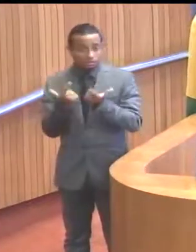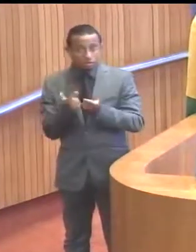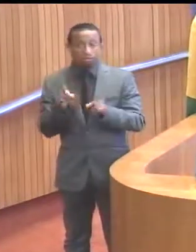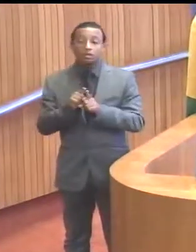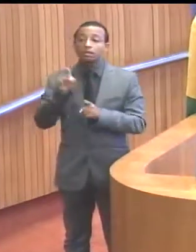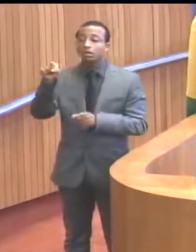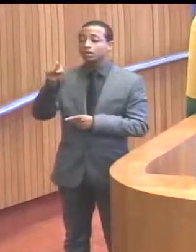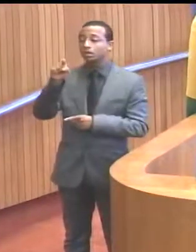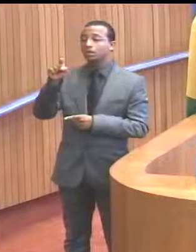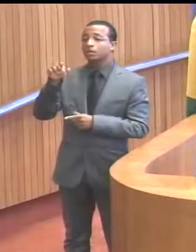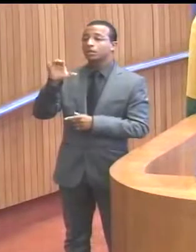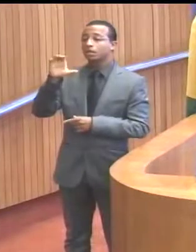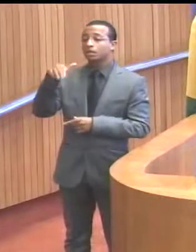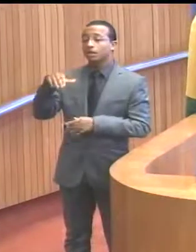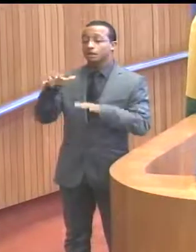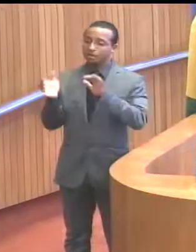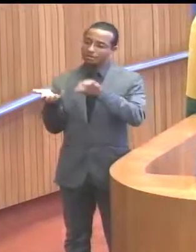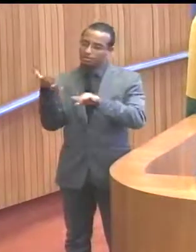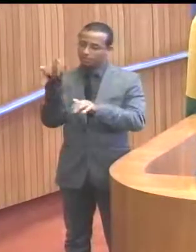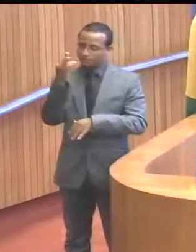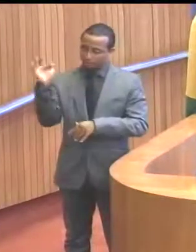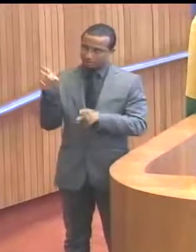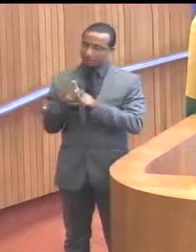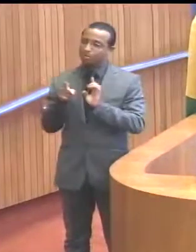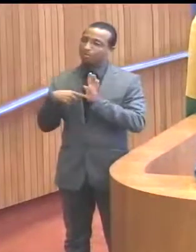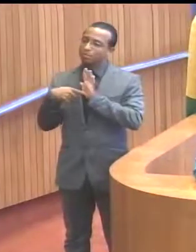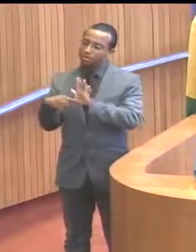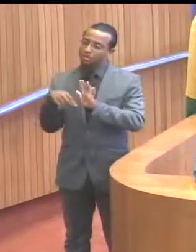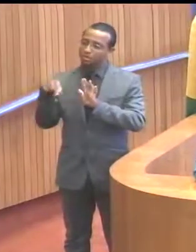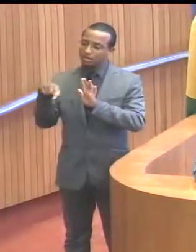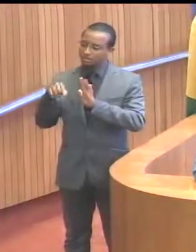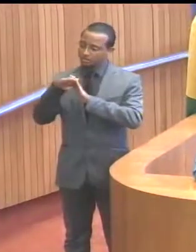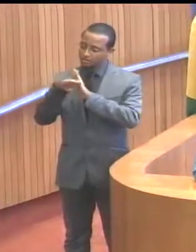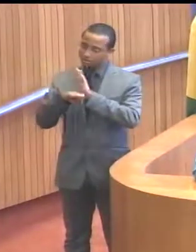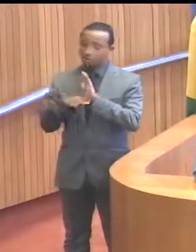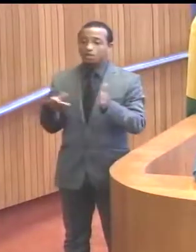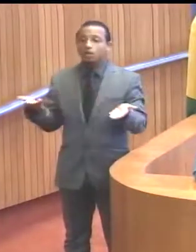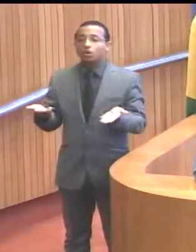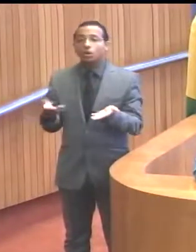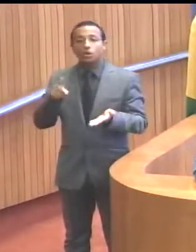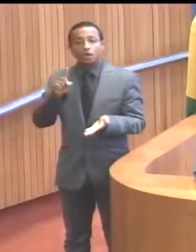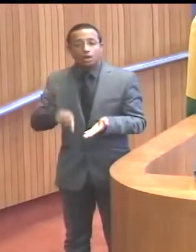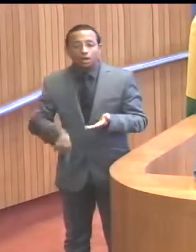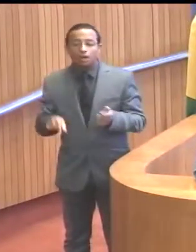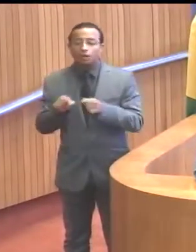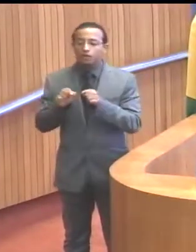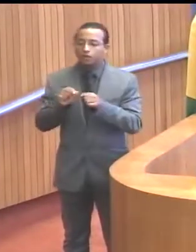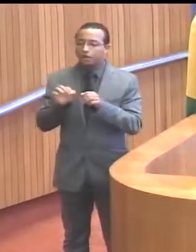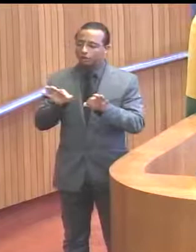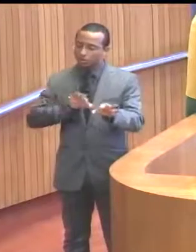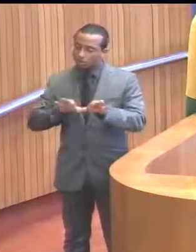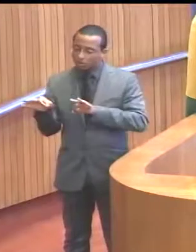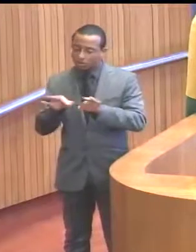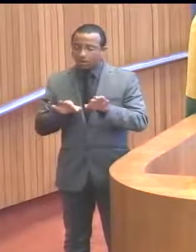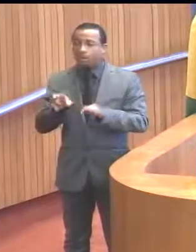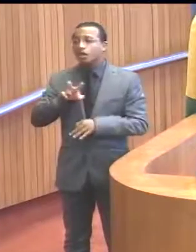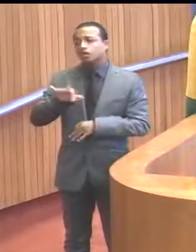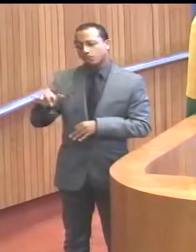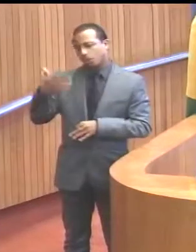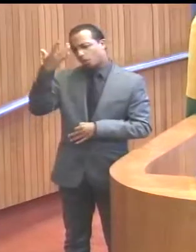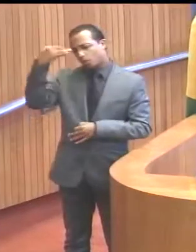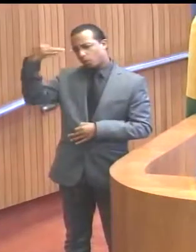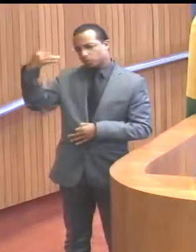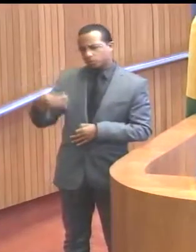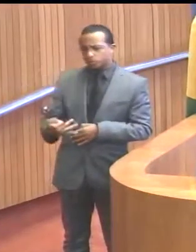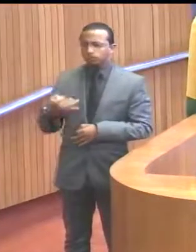Câmara Federal também apresentarem essa plataforma que é hoje construída, consolidada e que será, sem sombra de